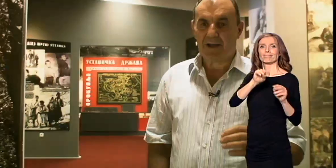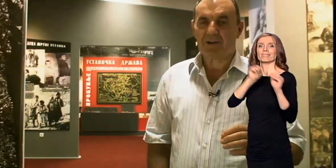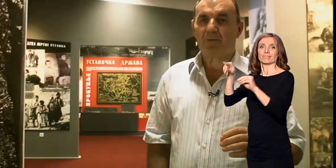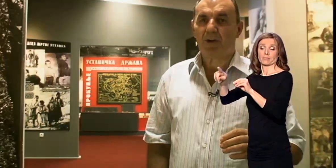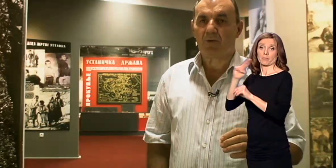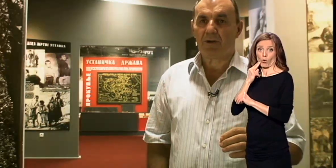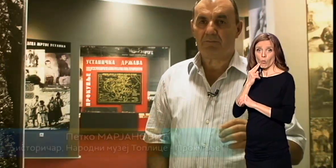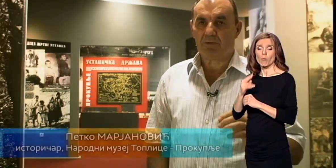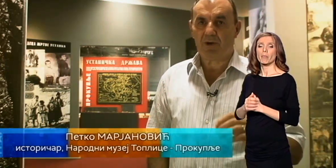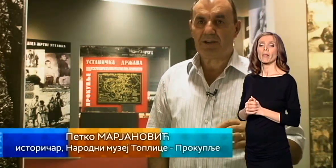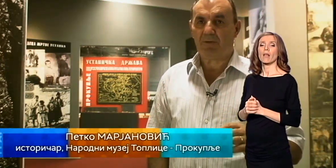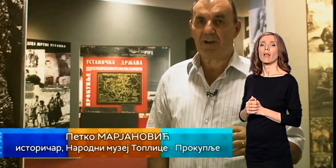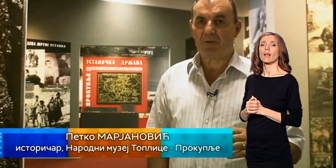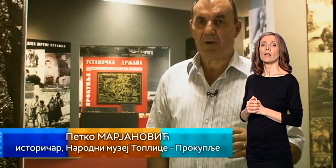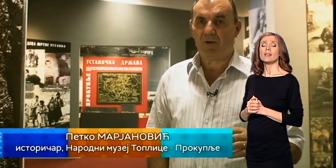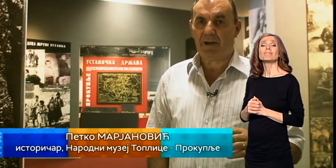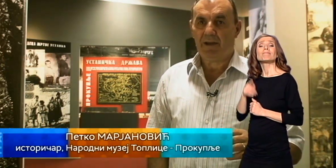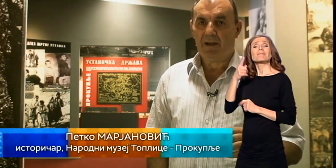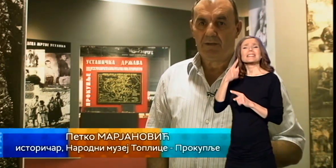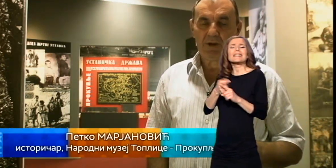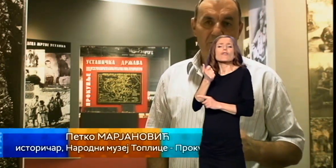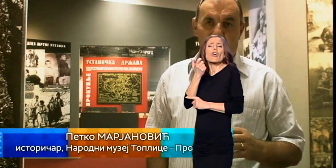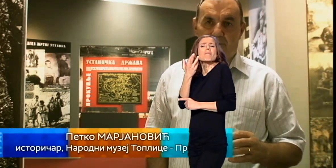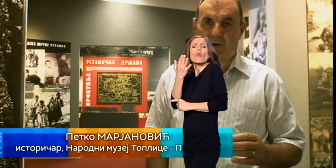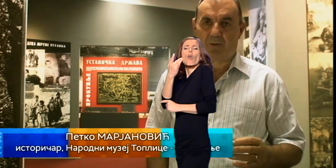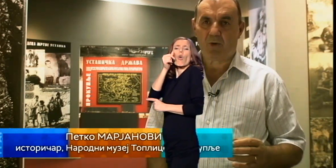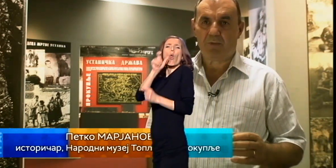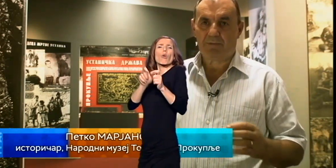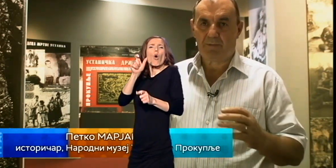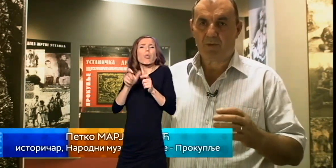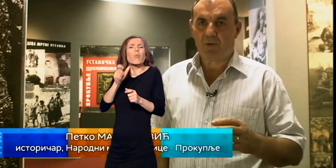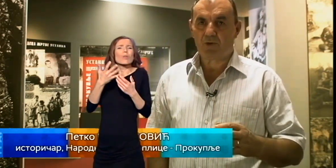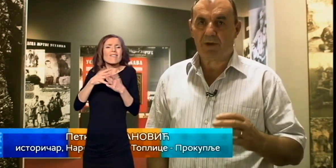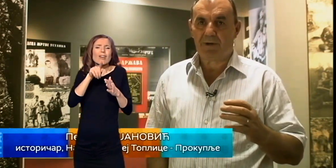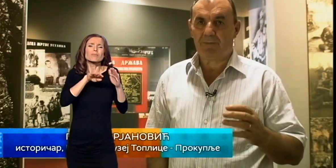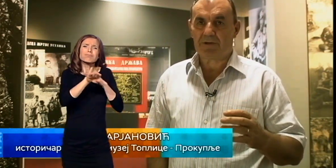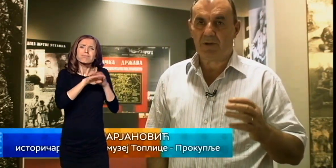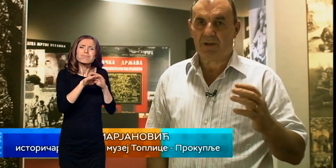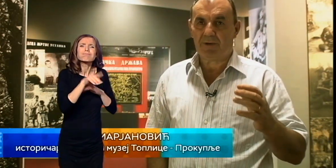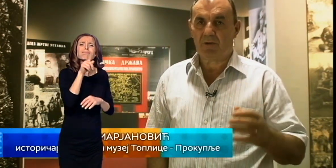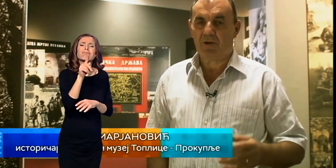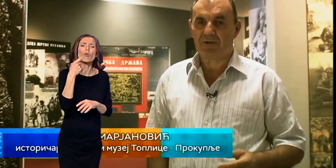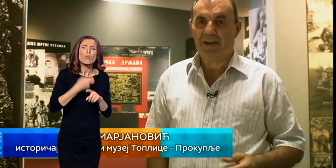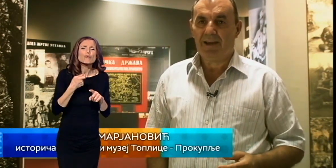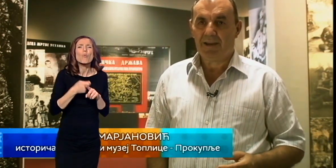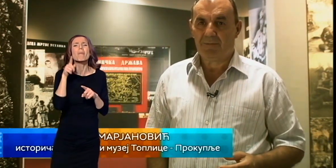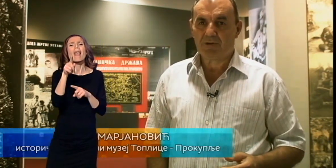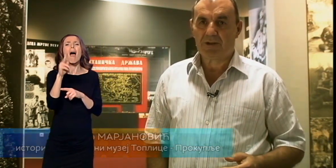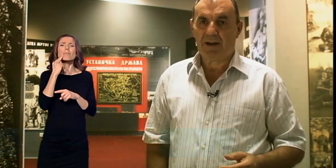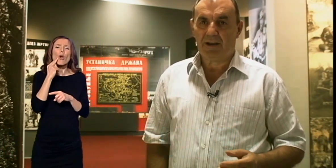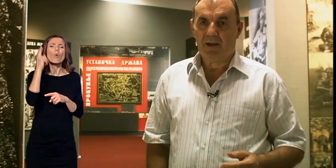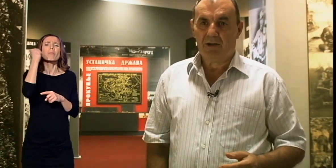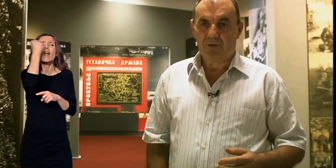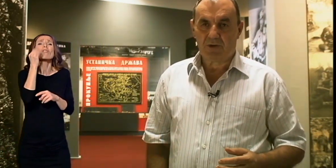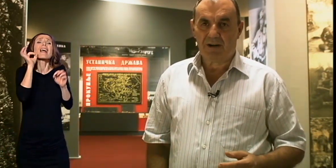A tajna broj koji se povlačuje preko ove teritorije, preko Prokuplje, preko Kusumni i Prepolce, a onda preko Kosova, je